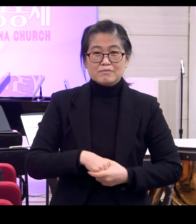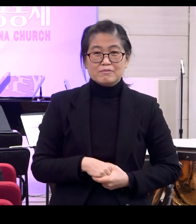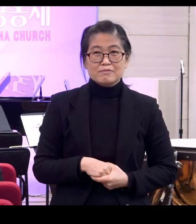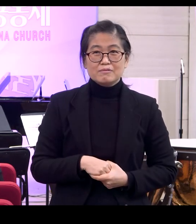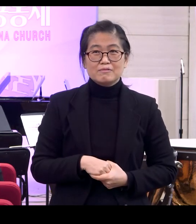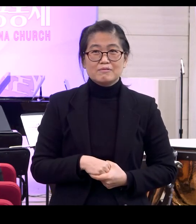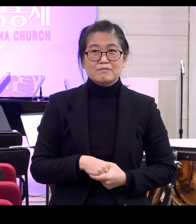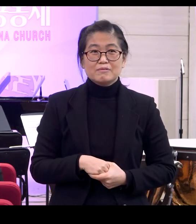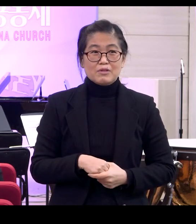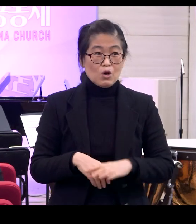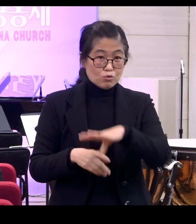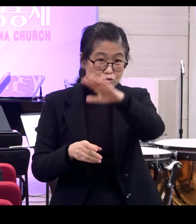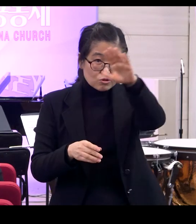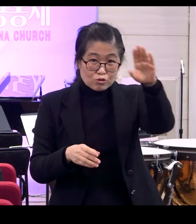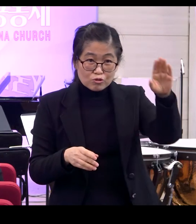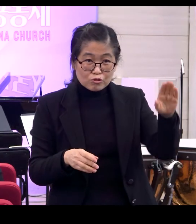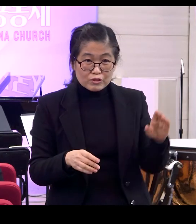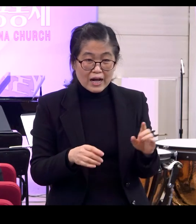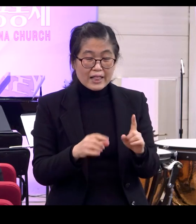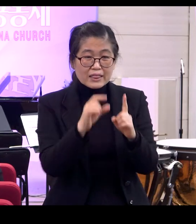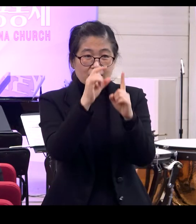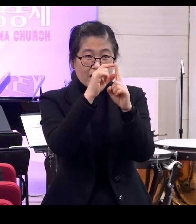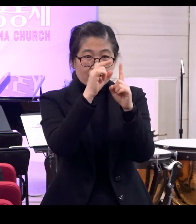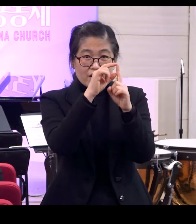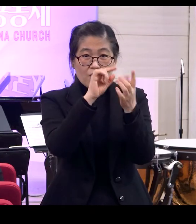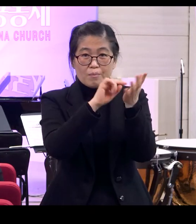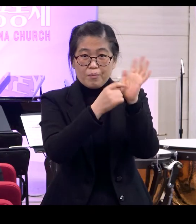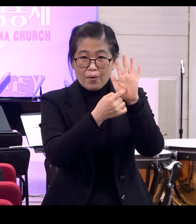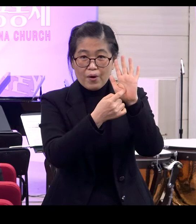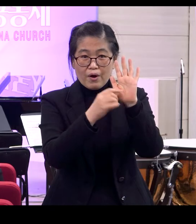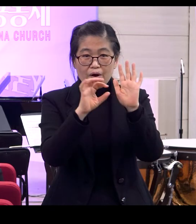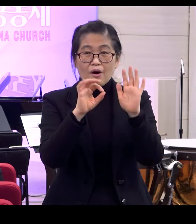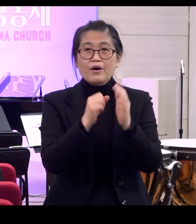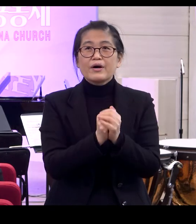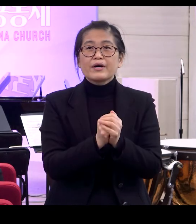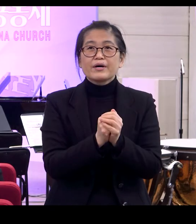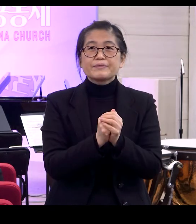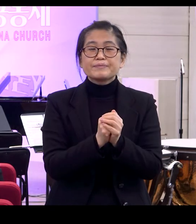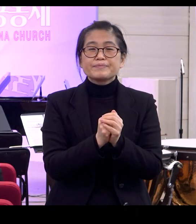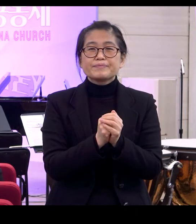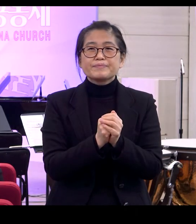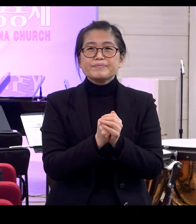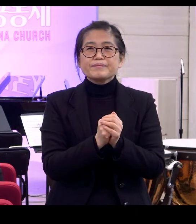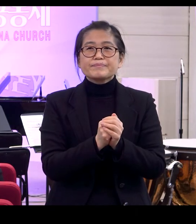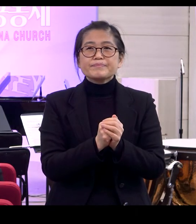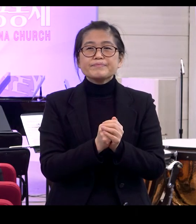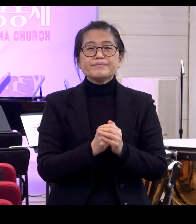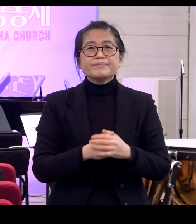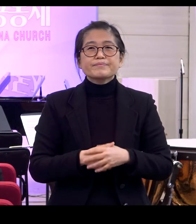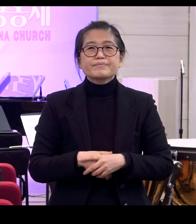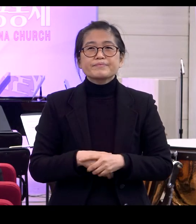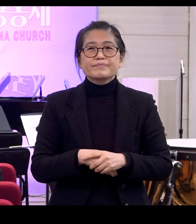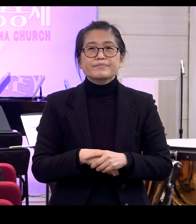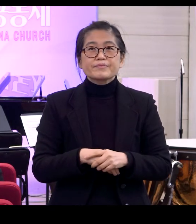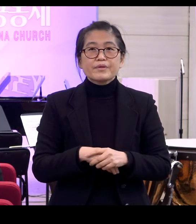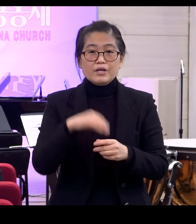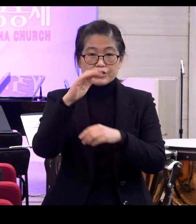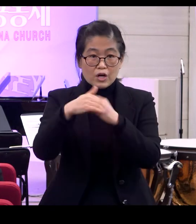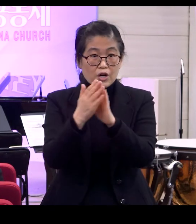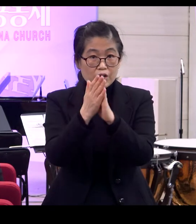여러분 우리라고 하는 이 표현은요 바로 어전 문학 양식의 전형적인 표현입니다 그러니까 성경은요